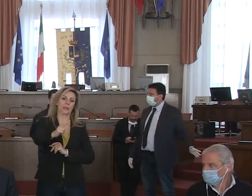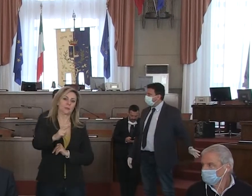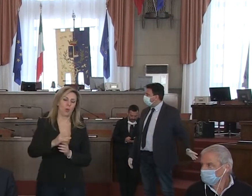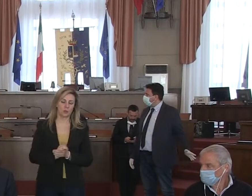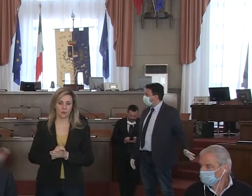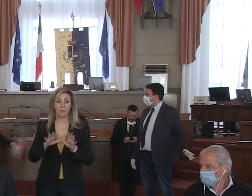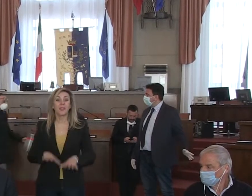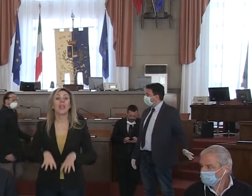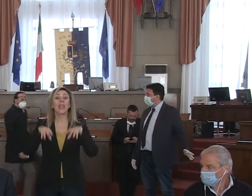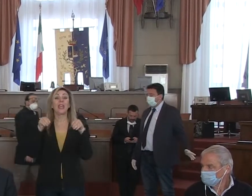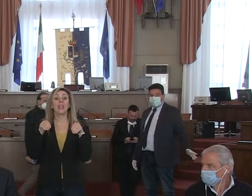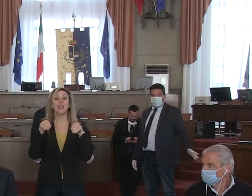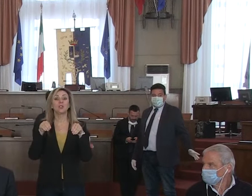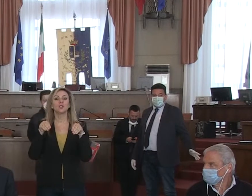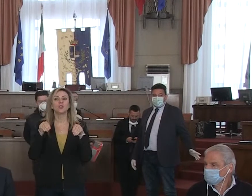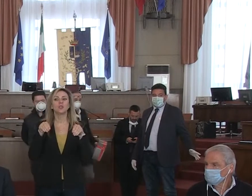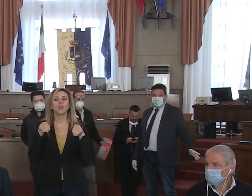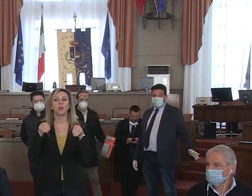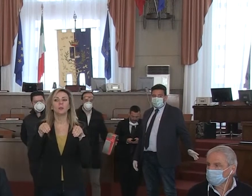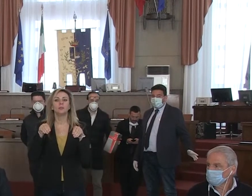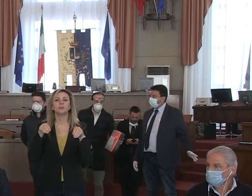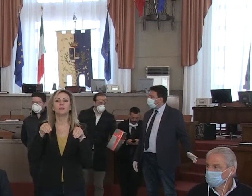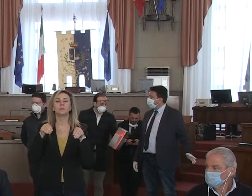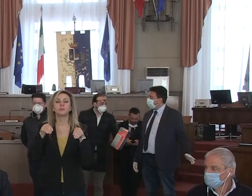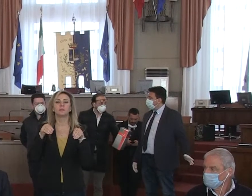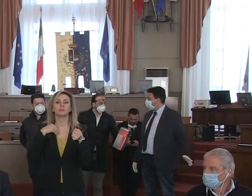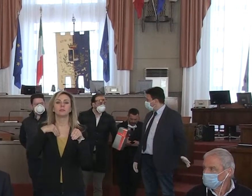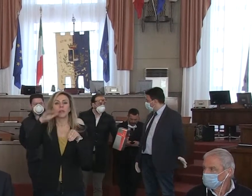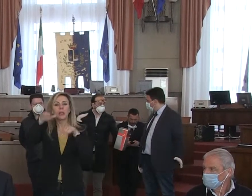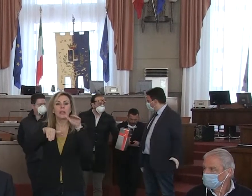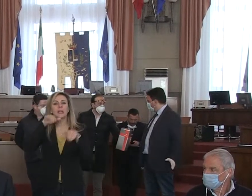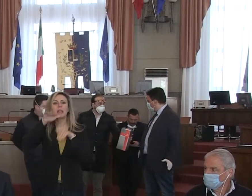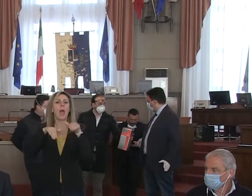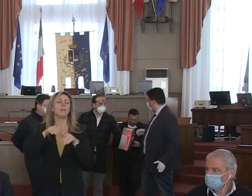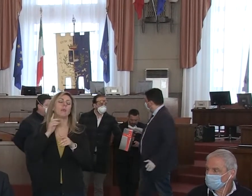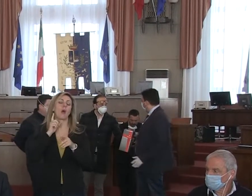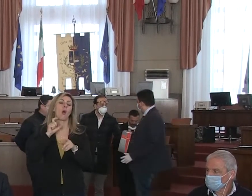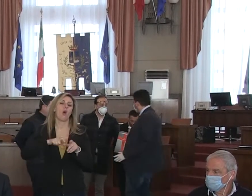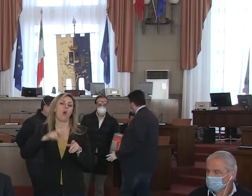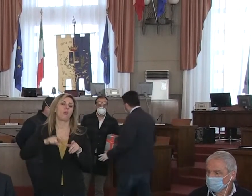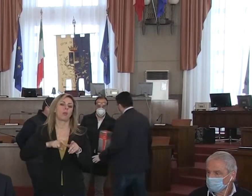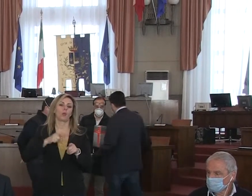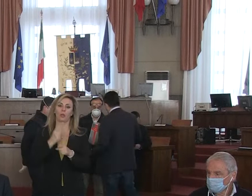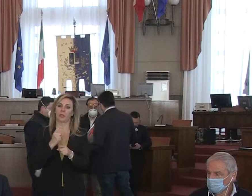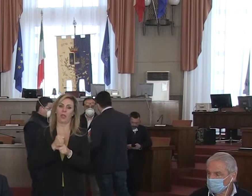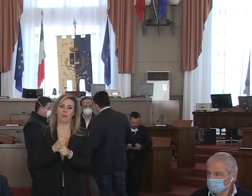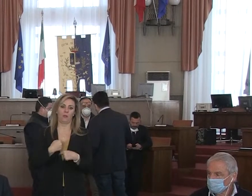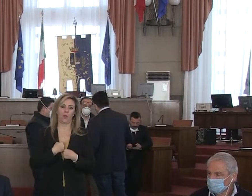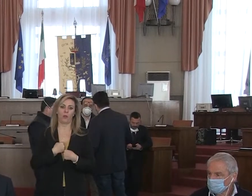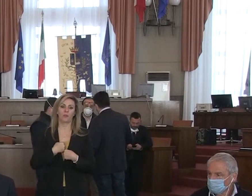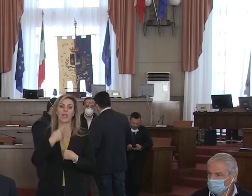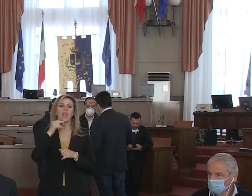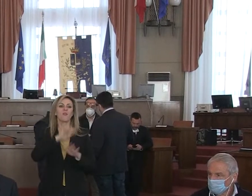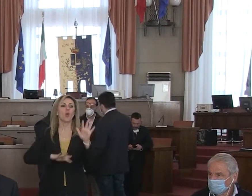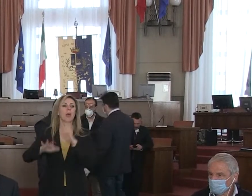Inizio facendo un appello doveroso tramite gli organi di